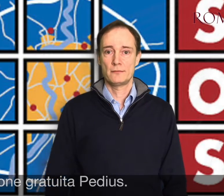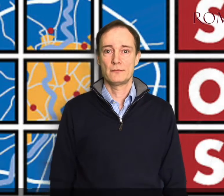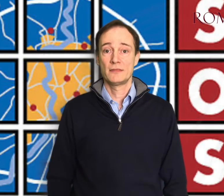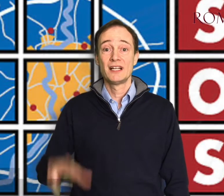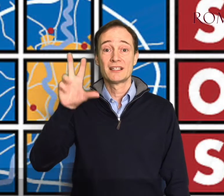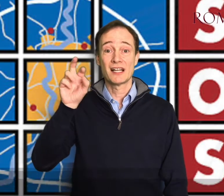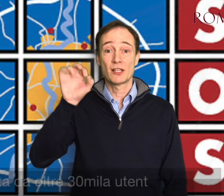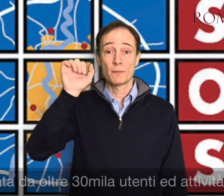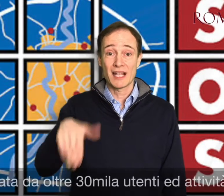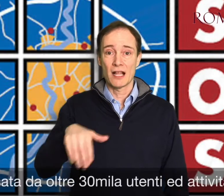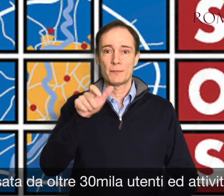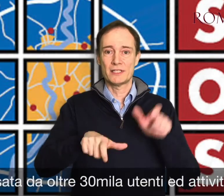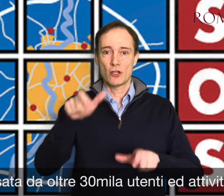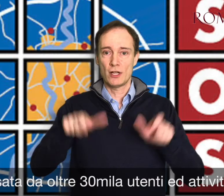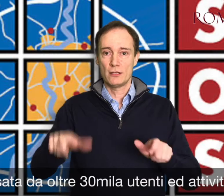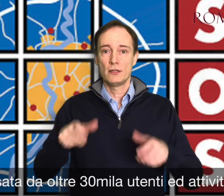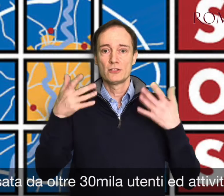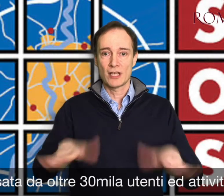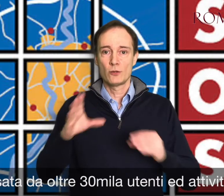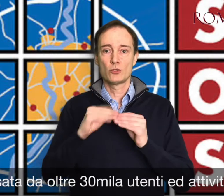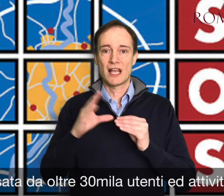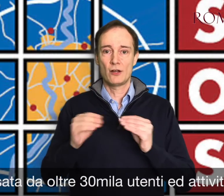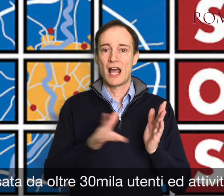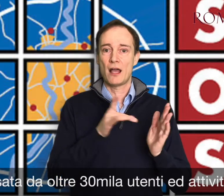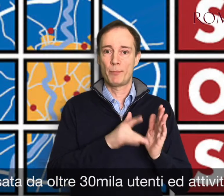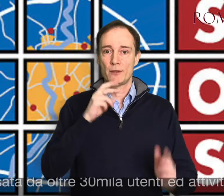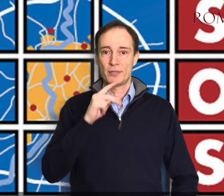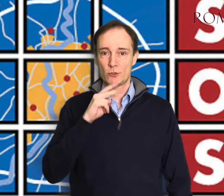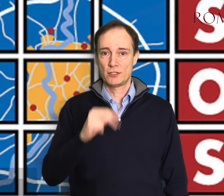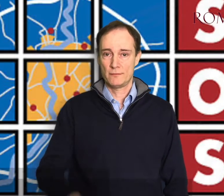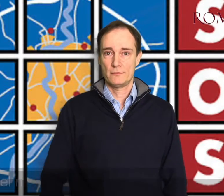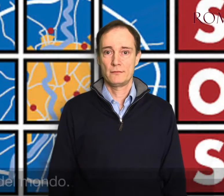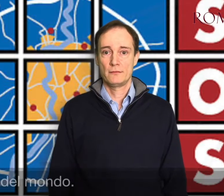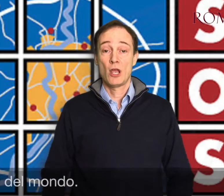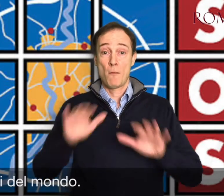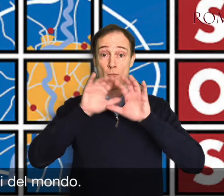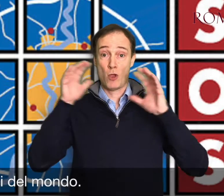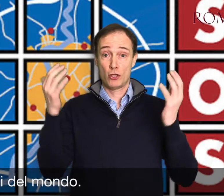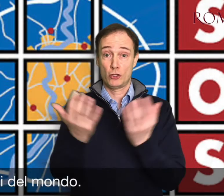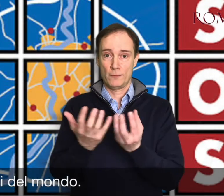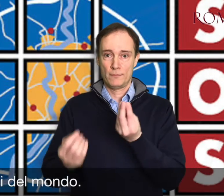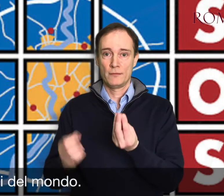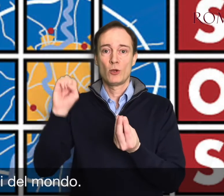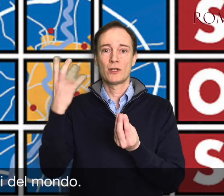App è già usata da oltre 30.000 utenti ed attività in 14 paesi del mondo.